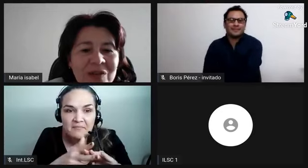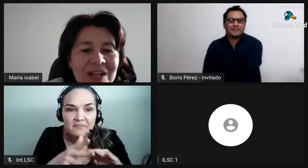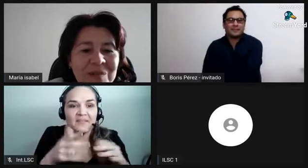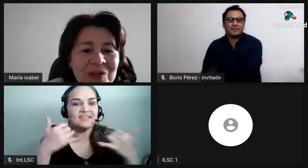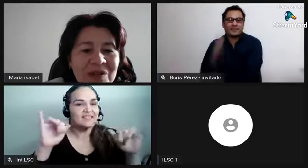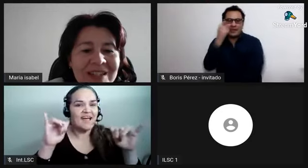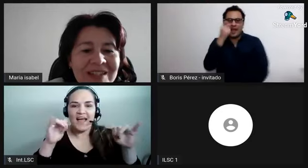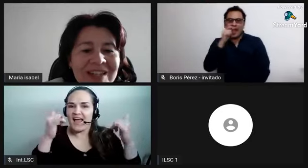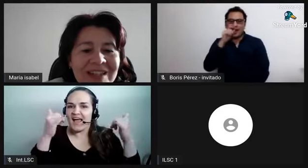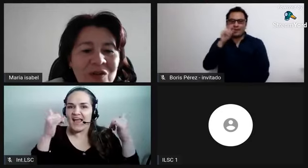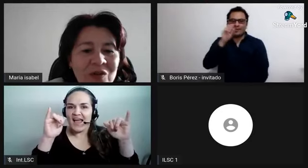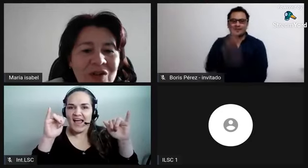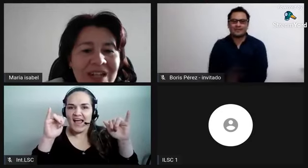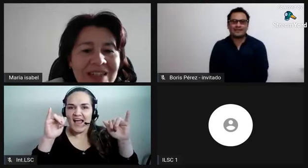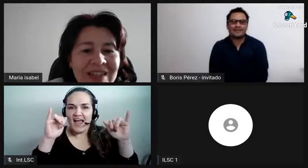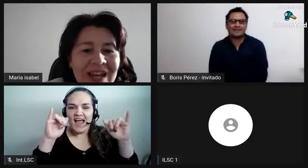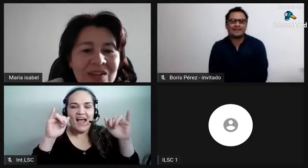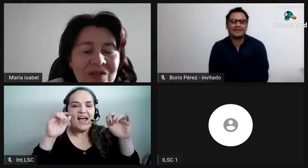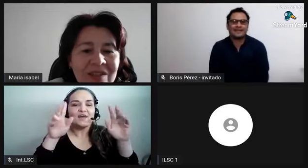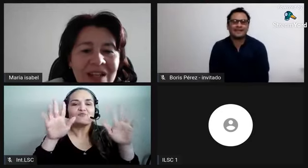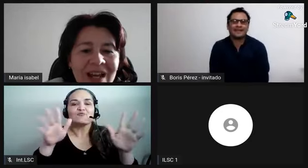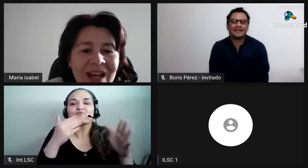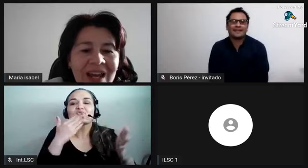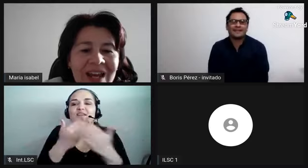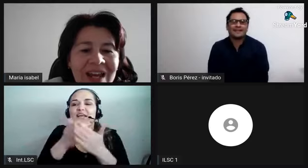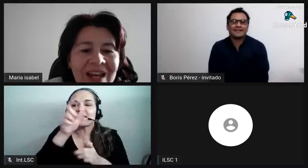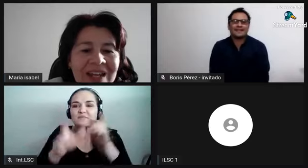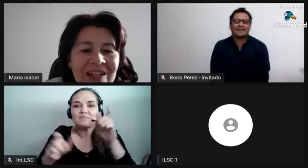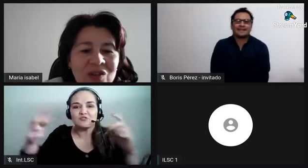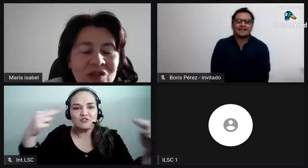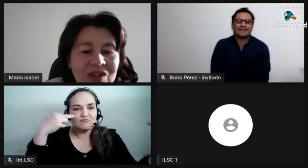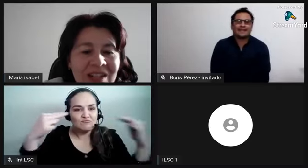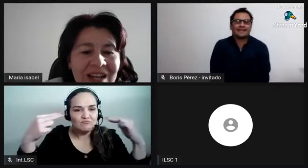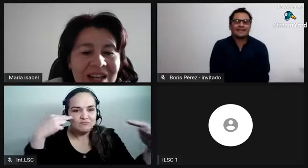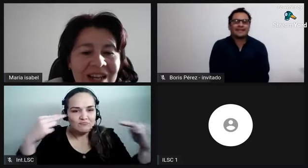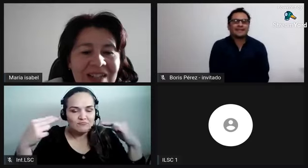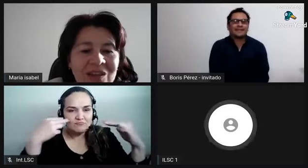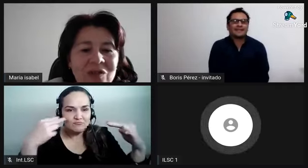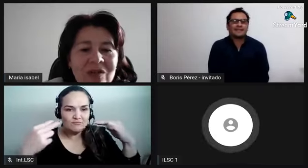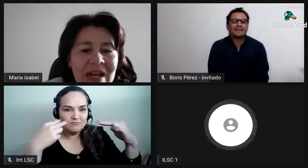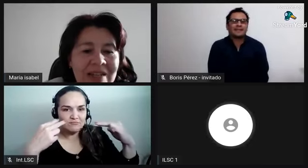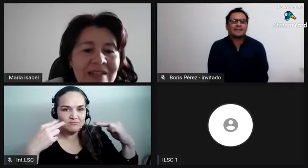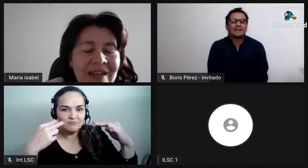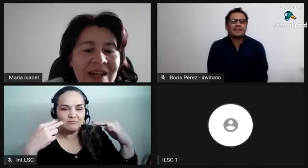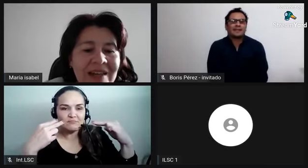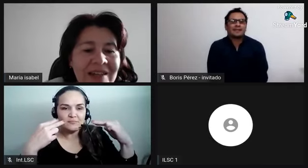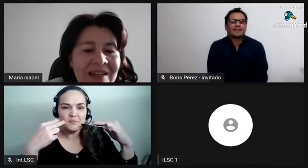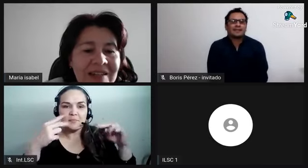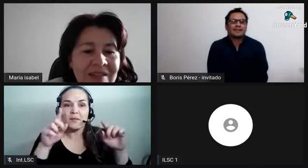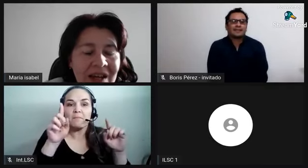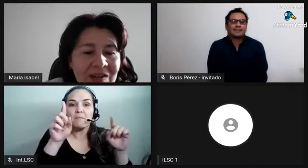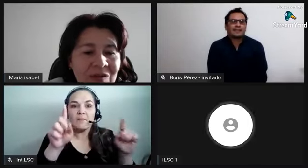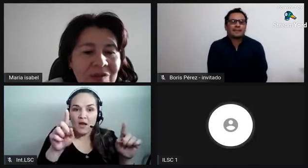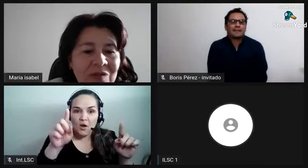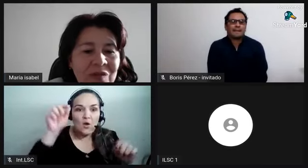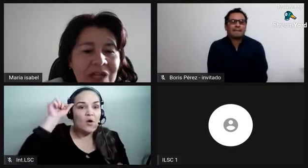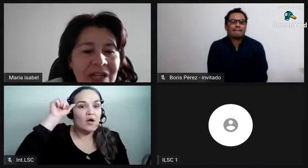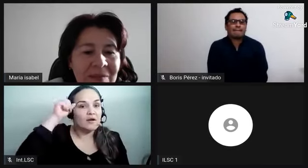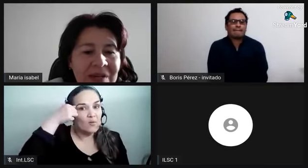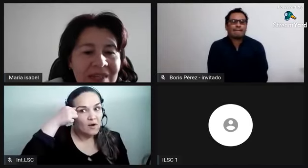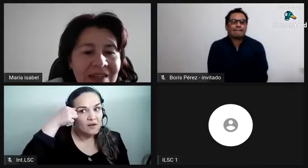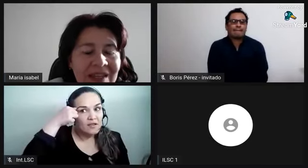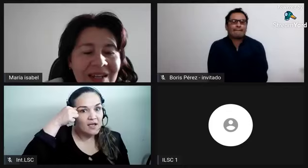agradecerles a todas las personas que se conectaron, no sin antes recordarles que están